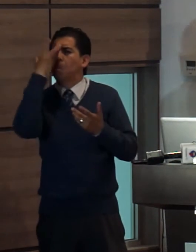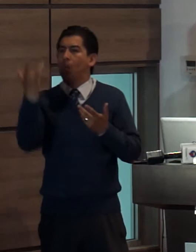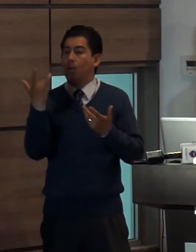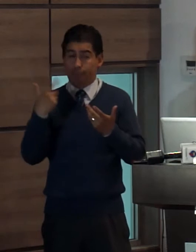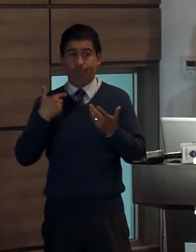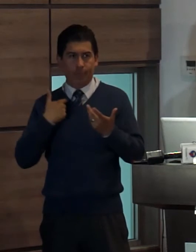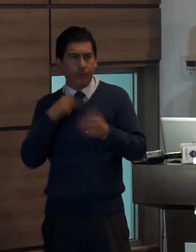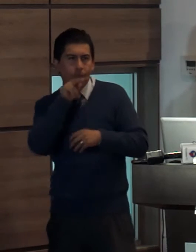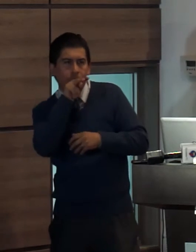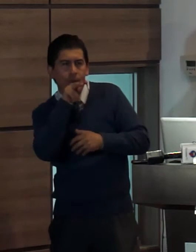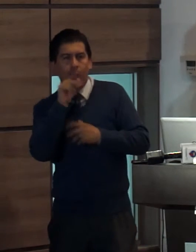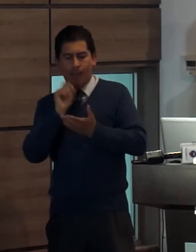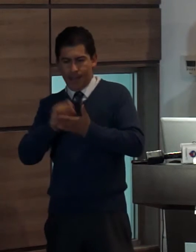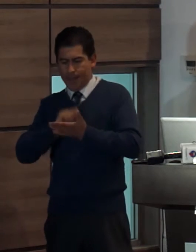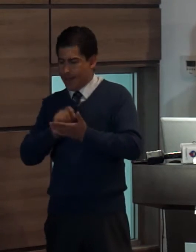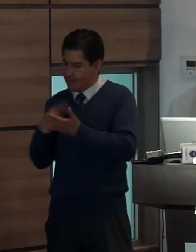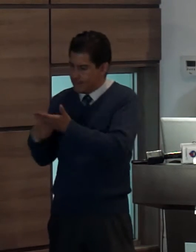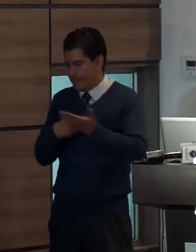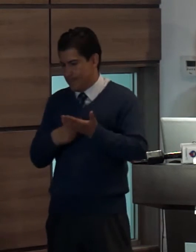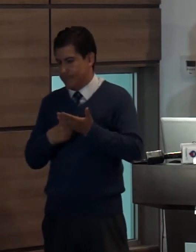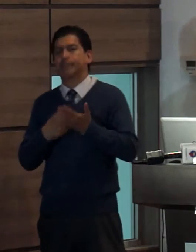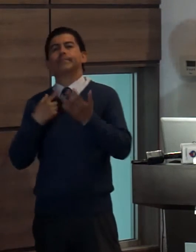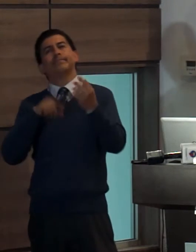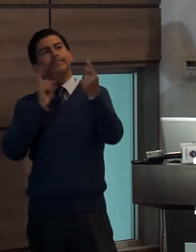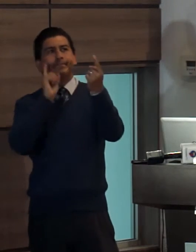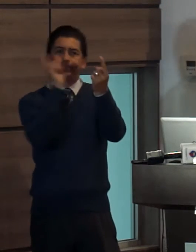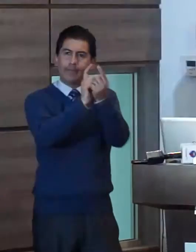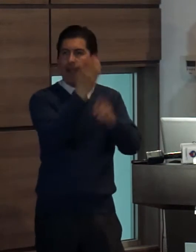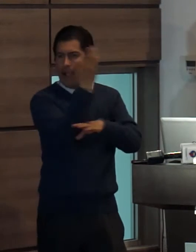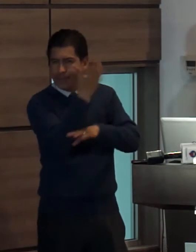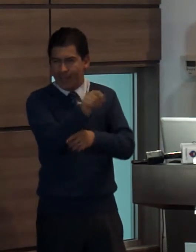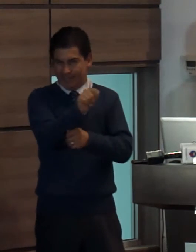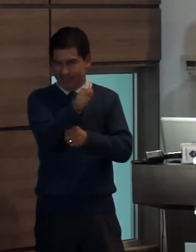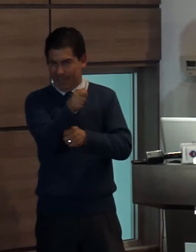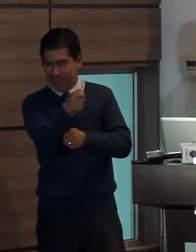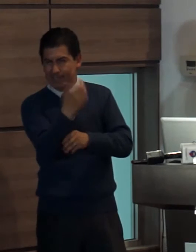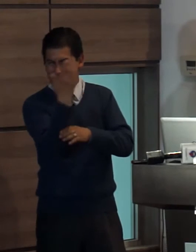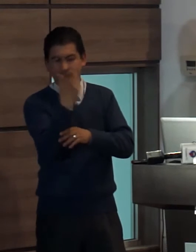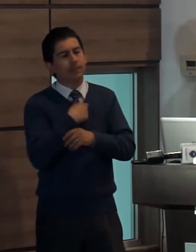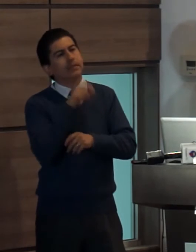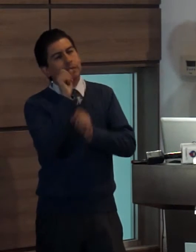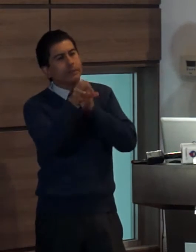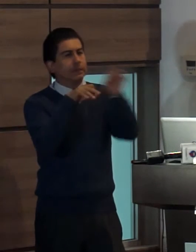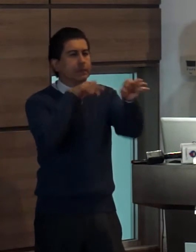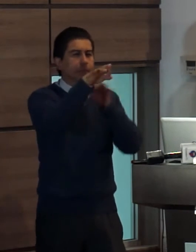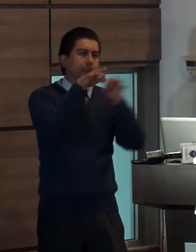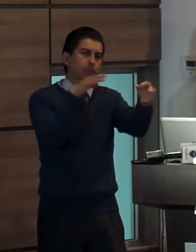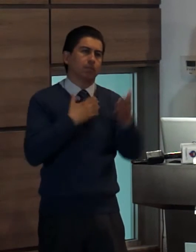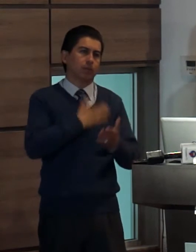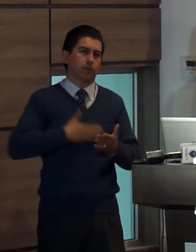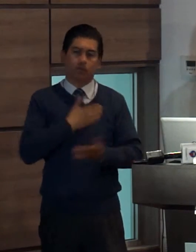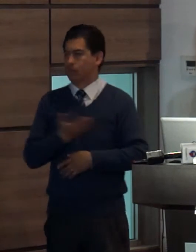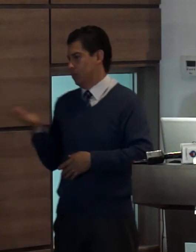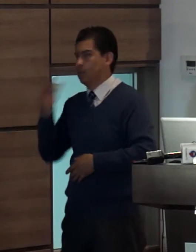procesos de reflexión y acción sobre la importancia y repito nuevamente de una comunicación con